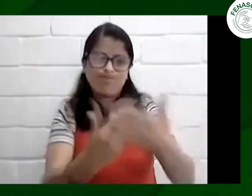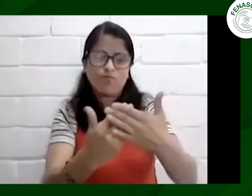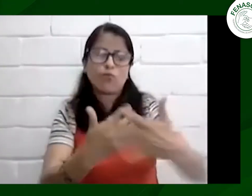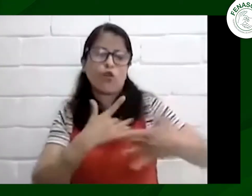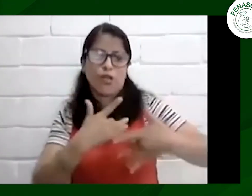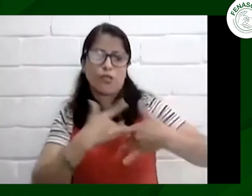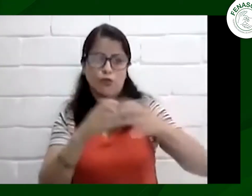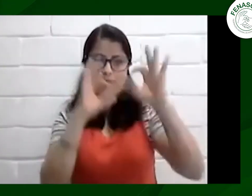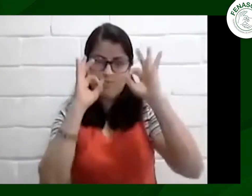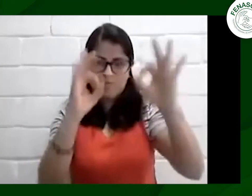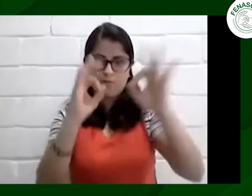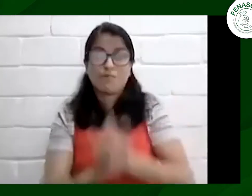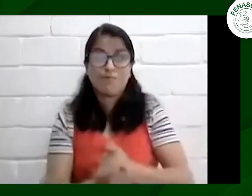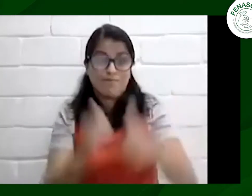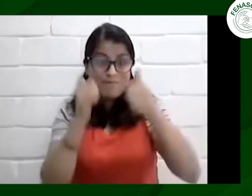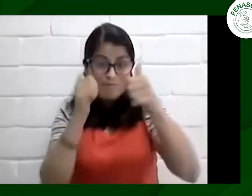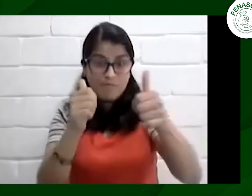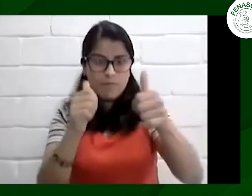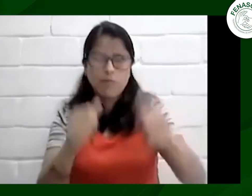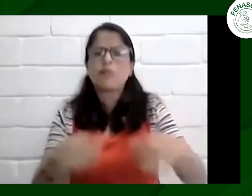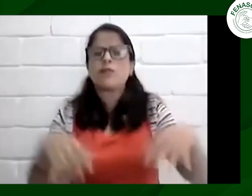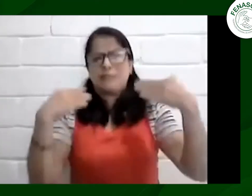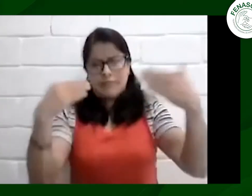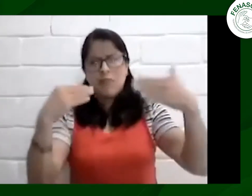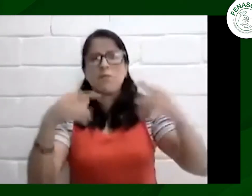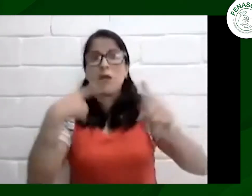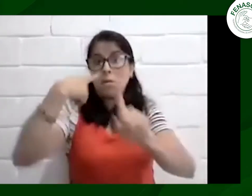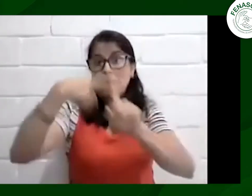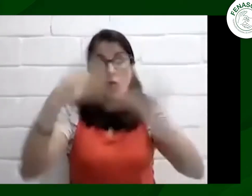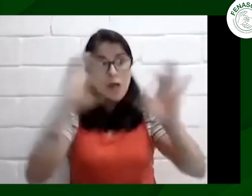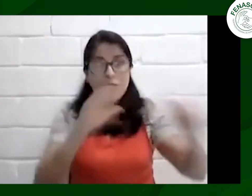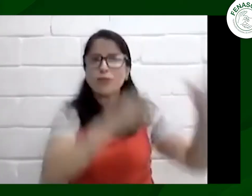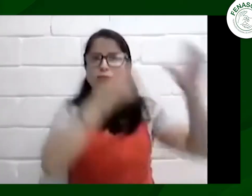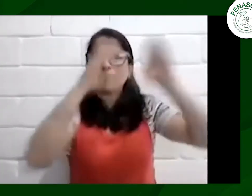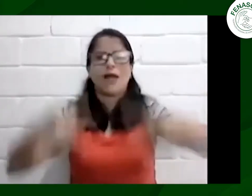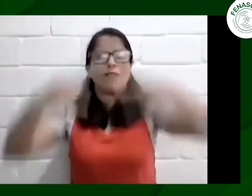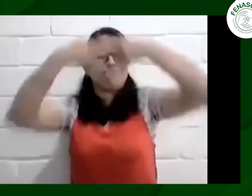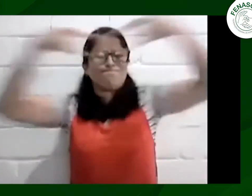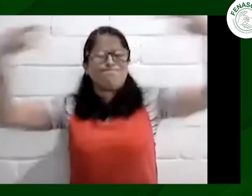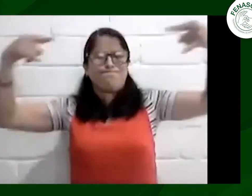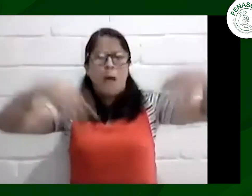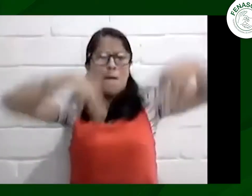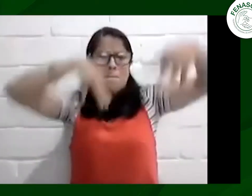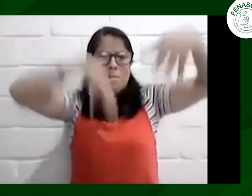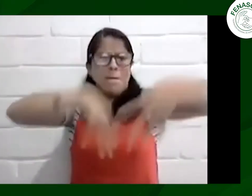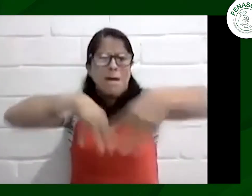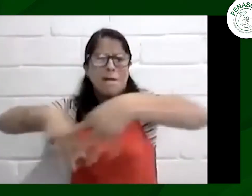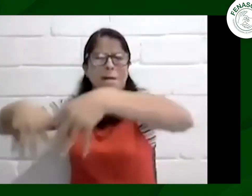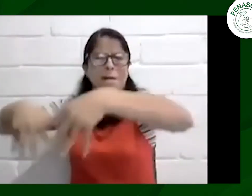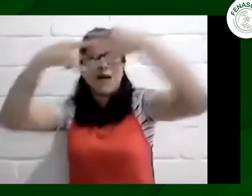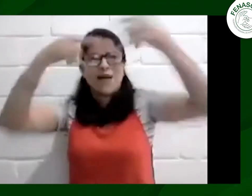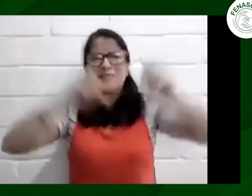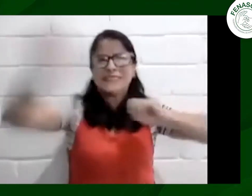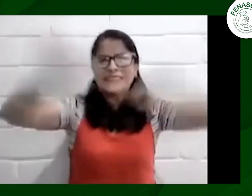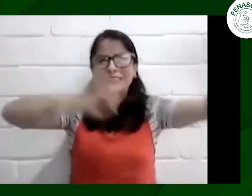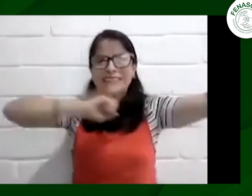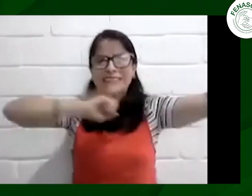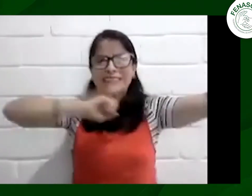que se usaron los los los gastos y el dinero donado por las personas entonces todo esto se